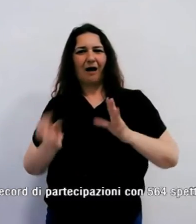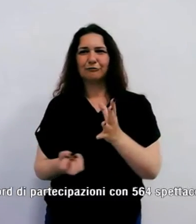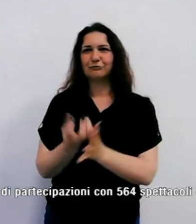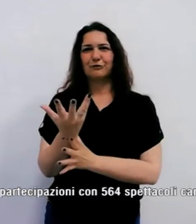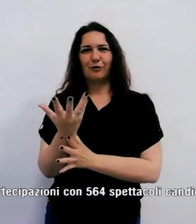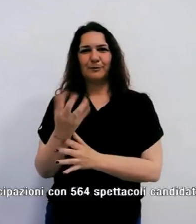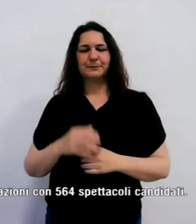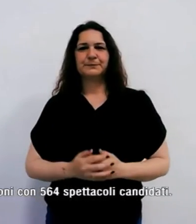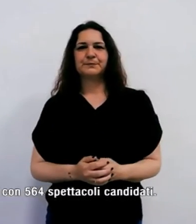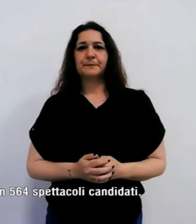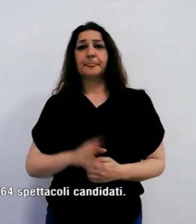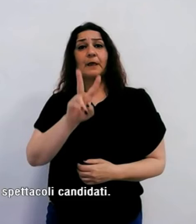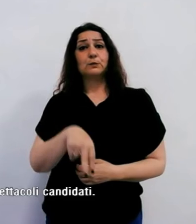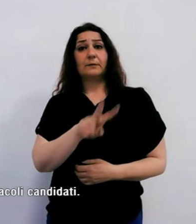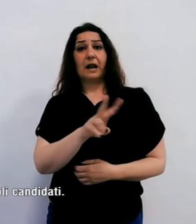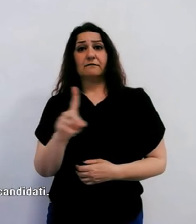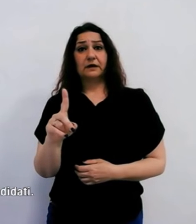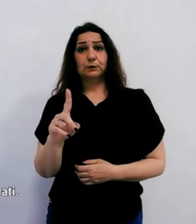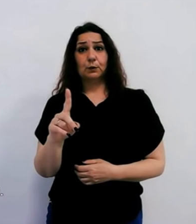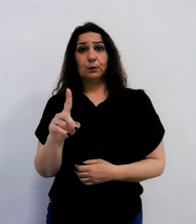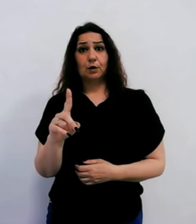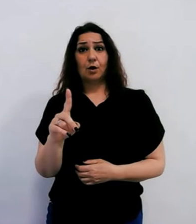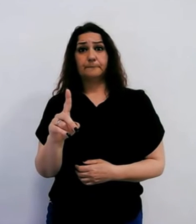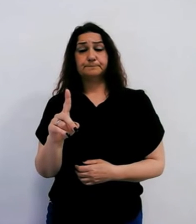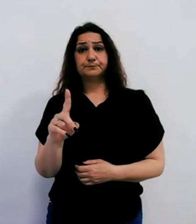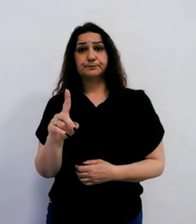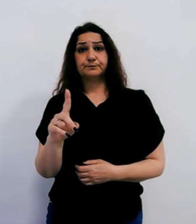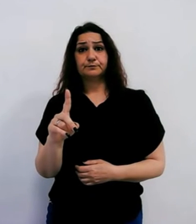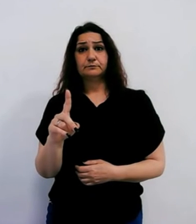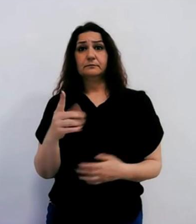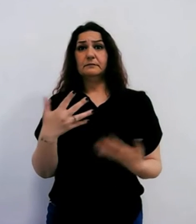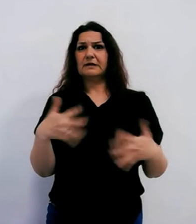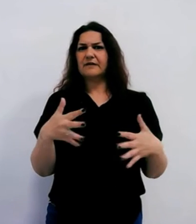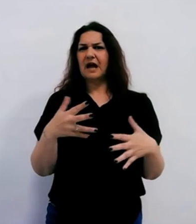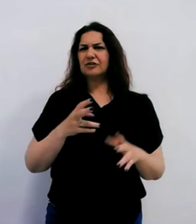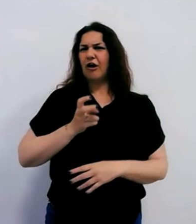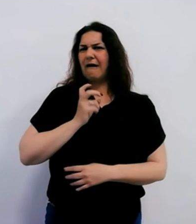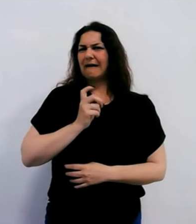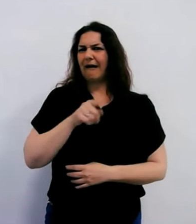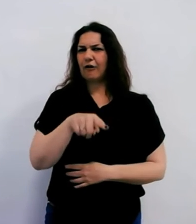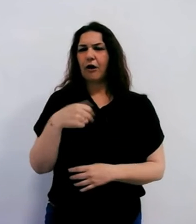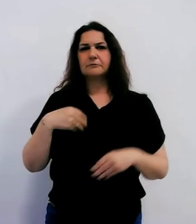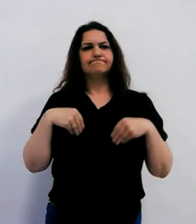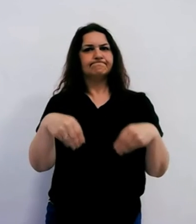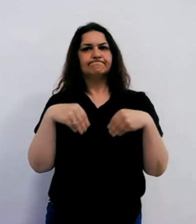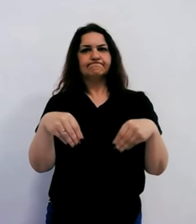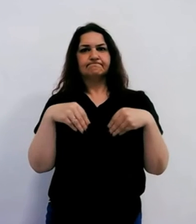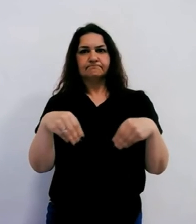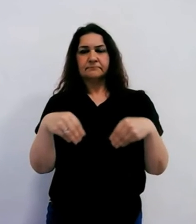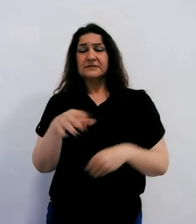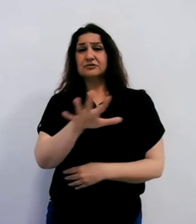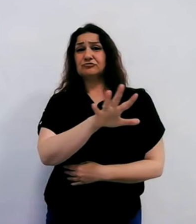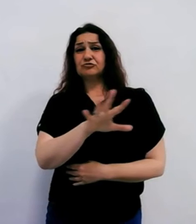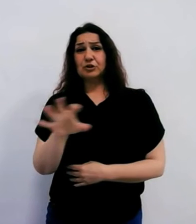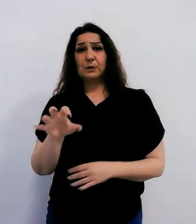2021 ha registrato un record di partecipazioni con 564